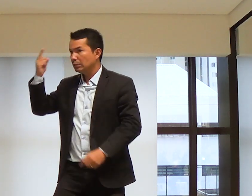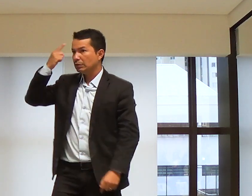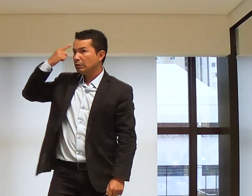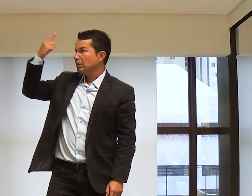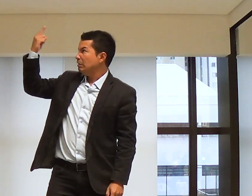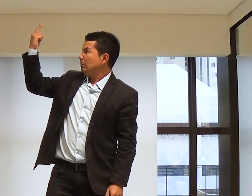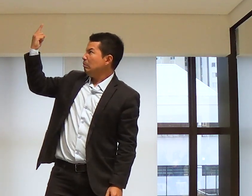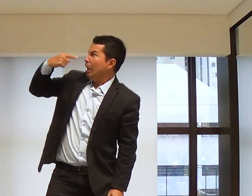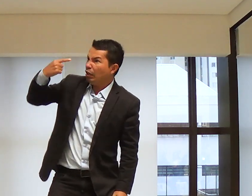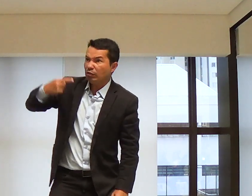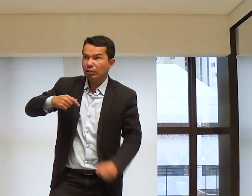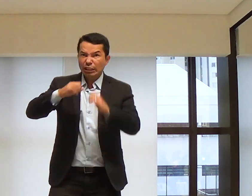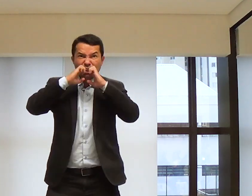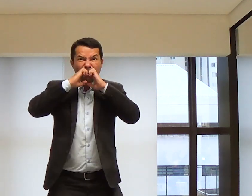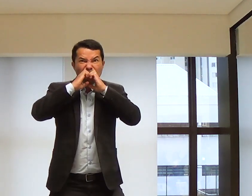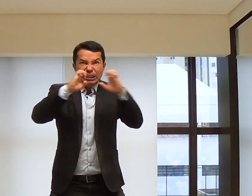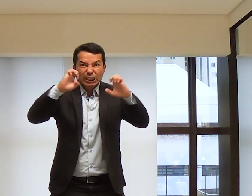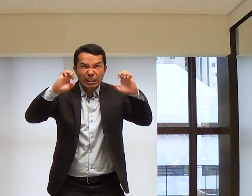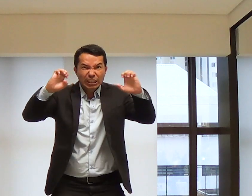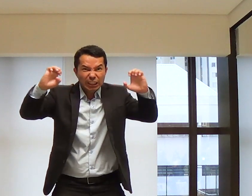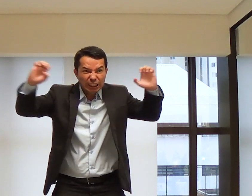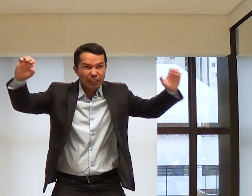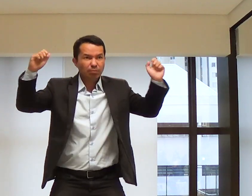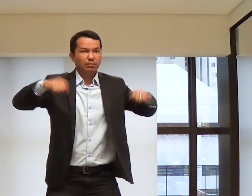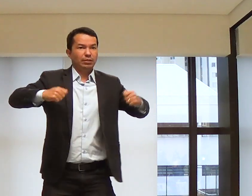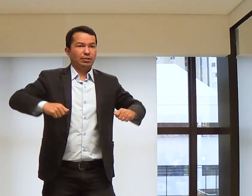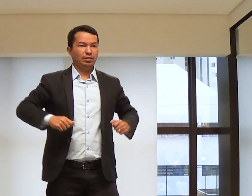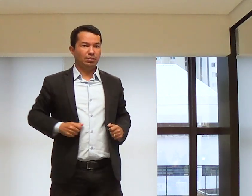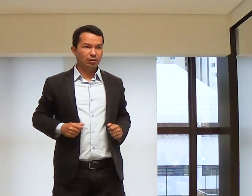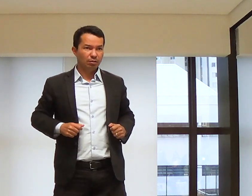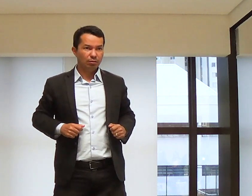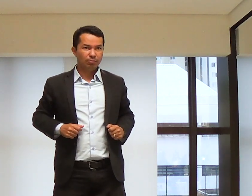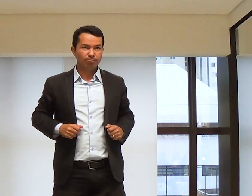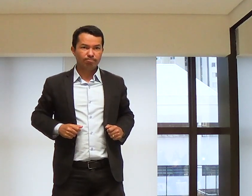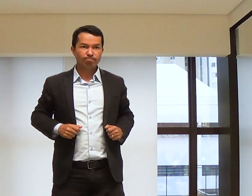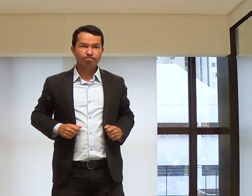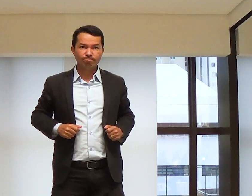dia eu entendi que o Senhor me mandou fazer a sua obra.